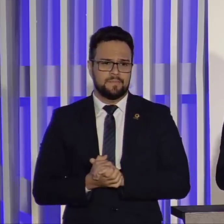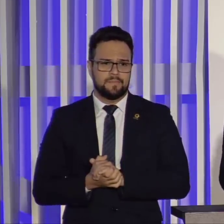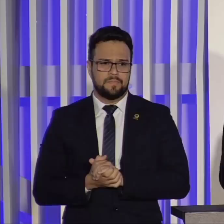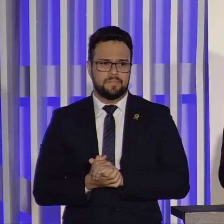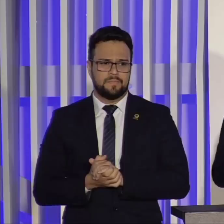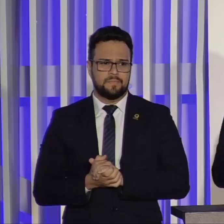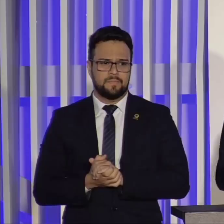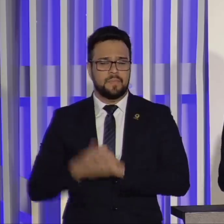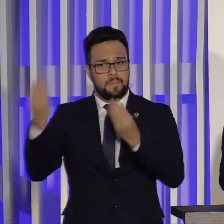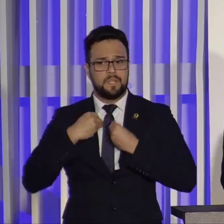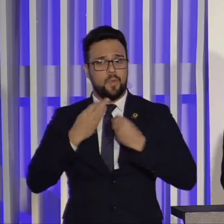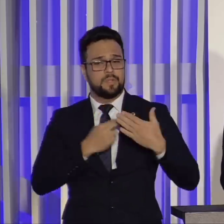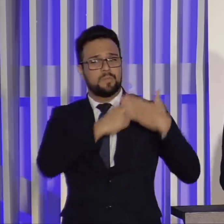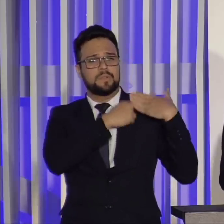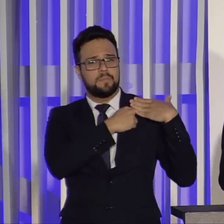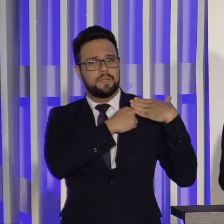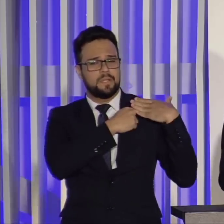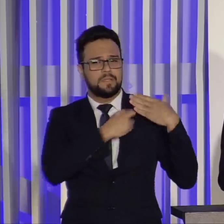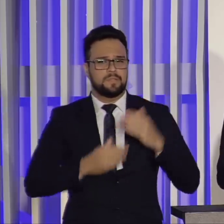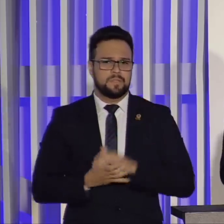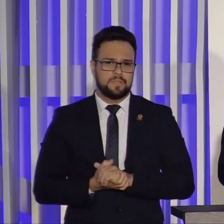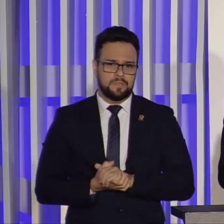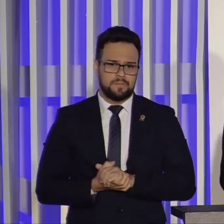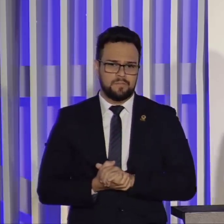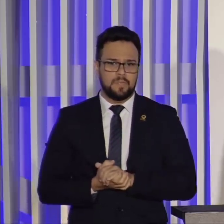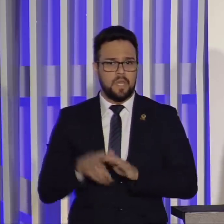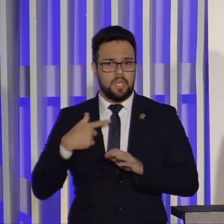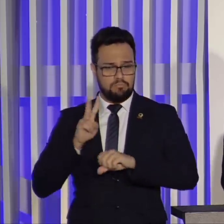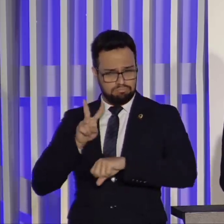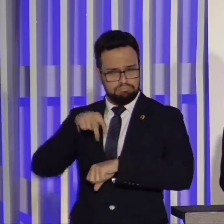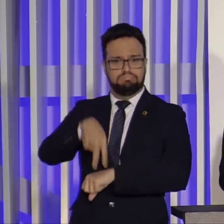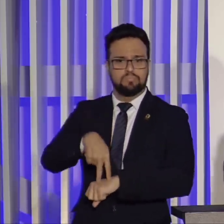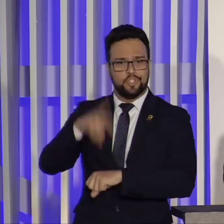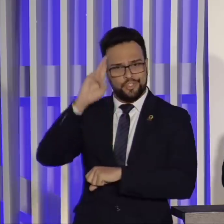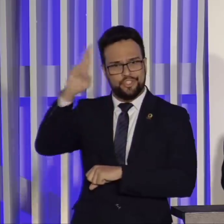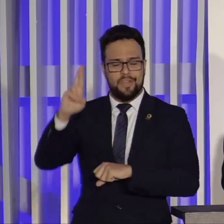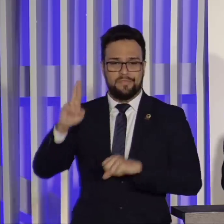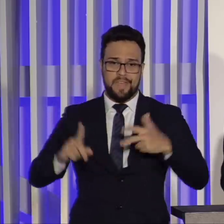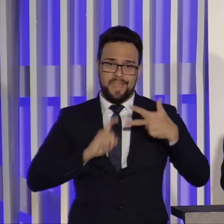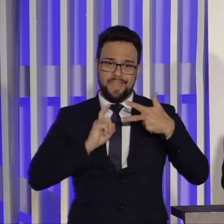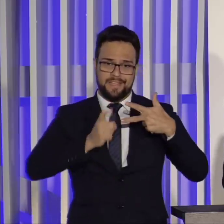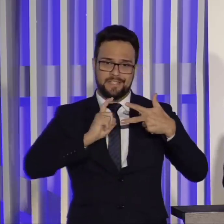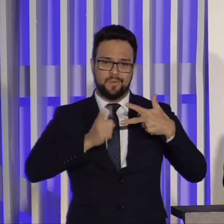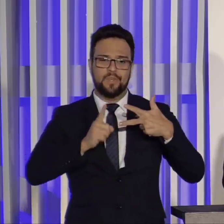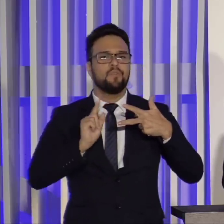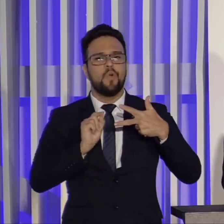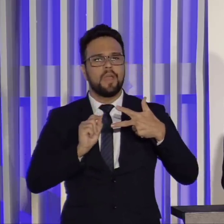sobre mim a responsabilidade maior como chefe do Executivo, dá o norte para todos nós,